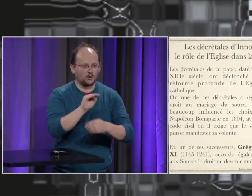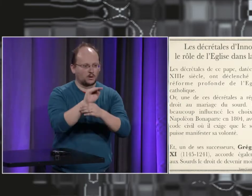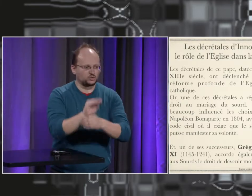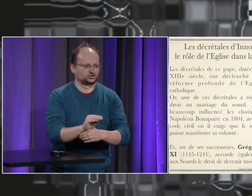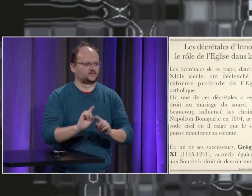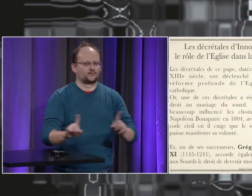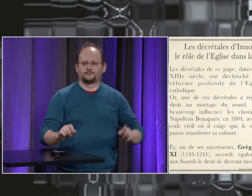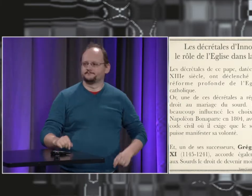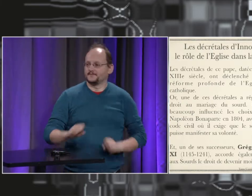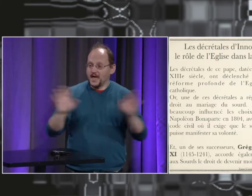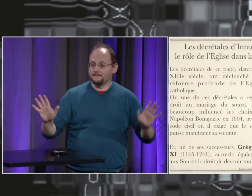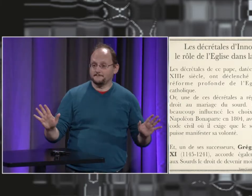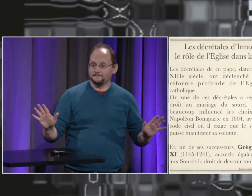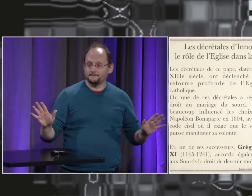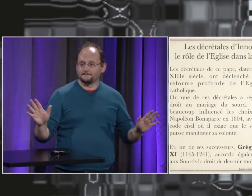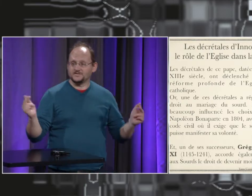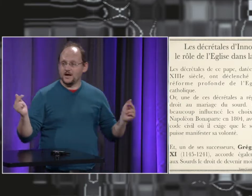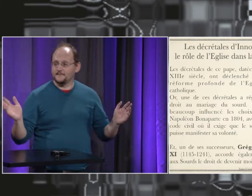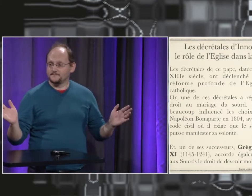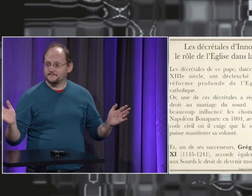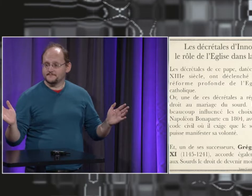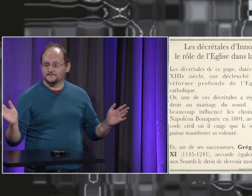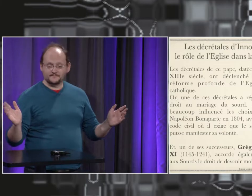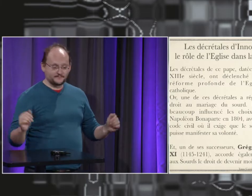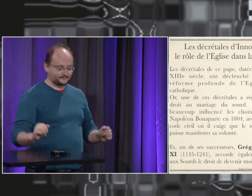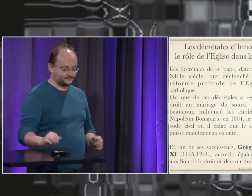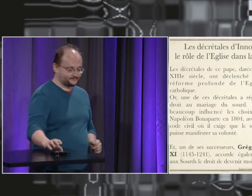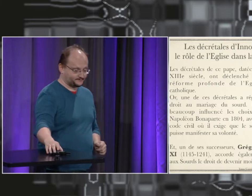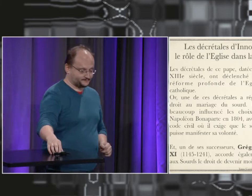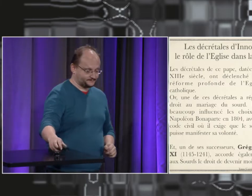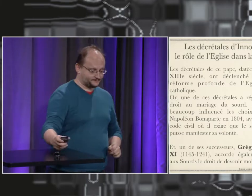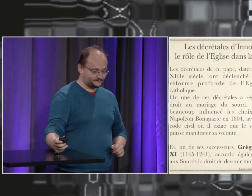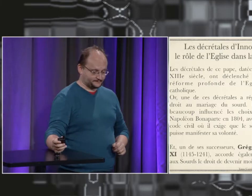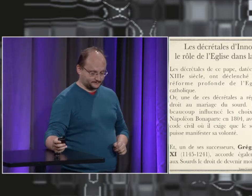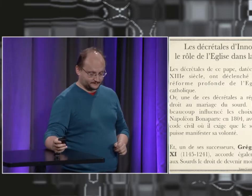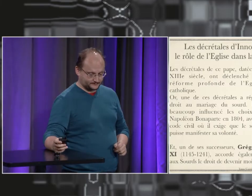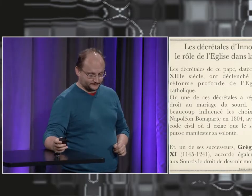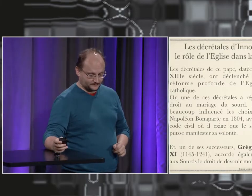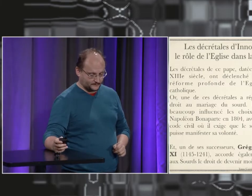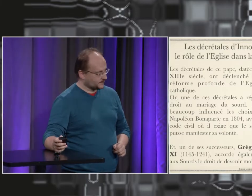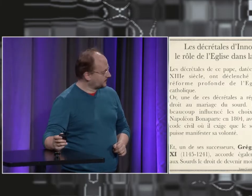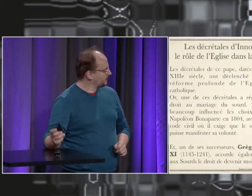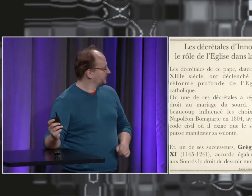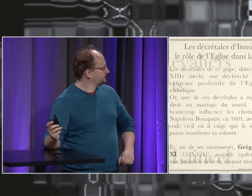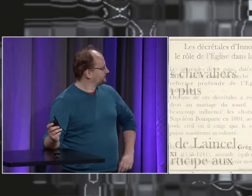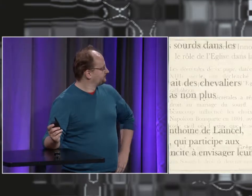'agissait d'une personne sourde on ne parlait pas de victime ou de mariage forcé mais plutôt de protection pour cette personne